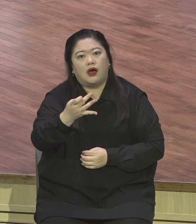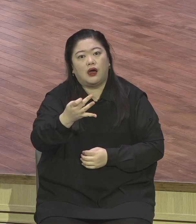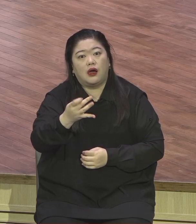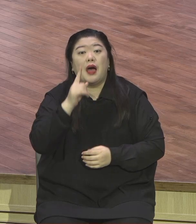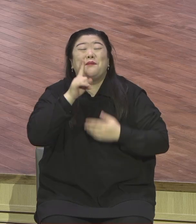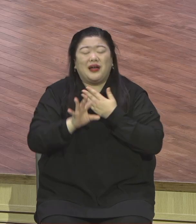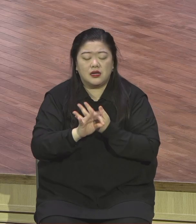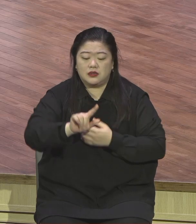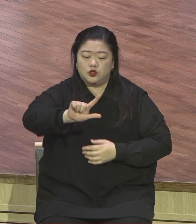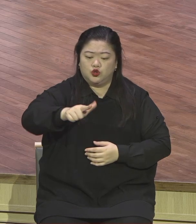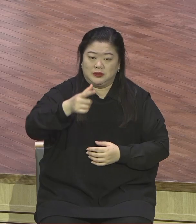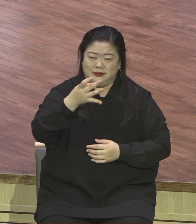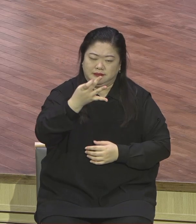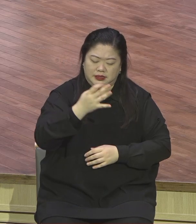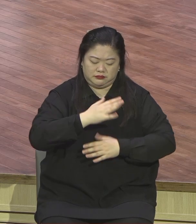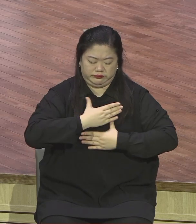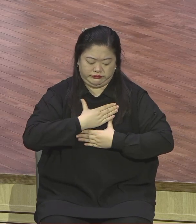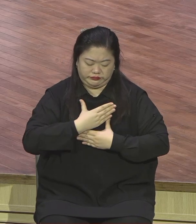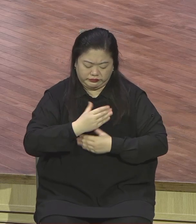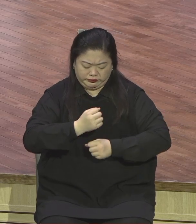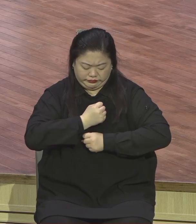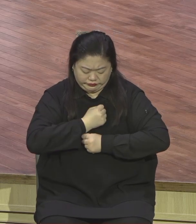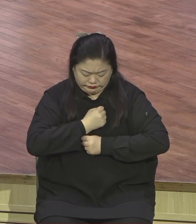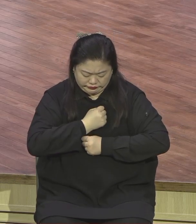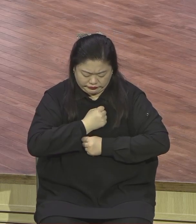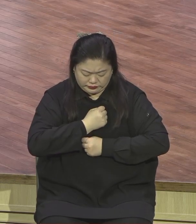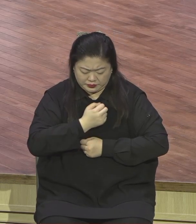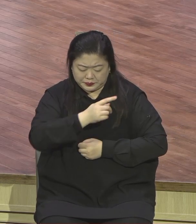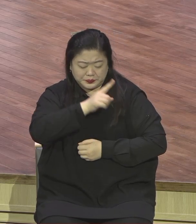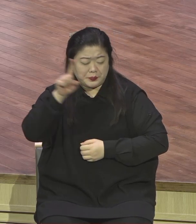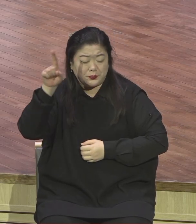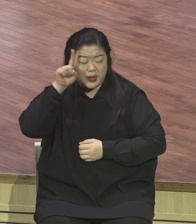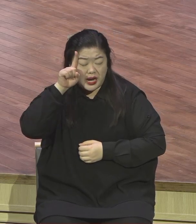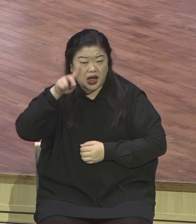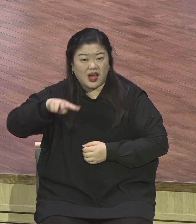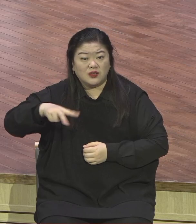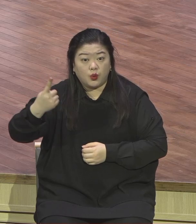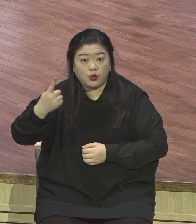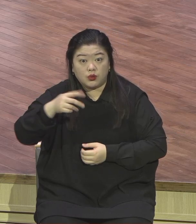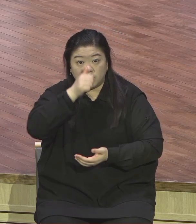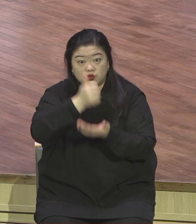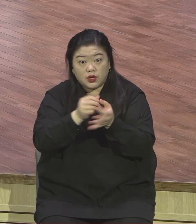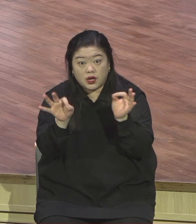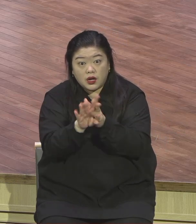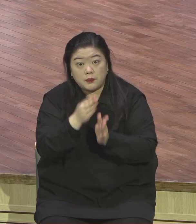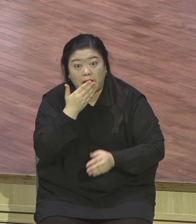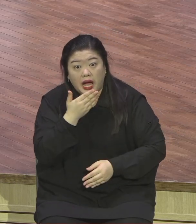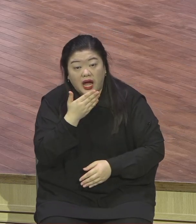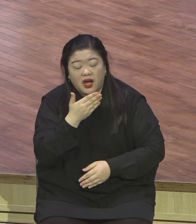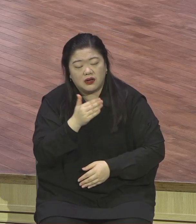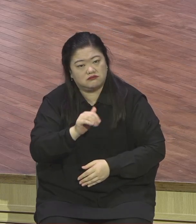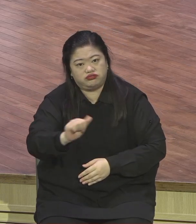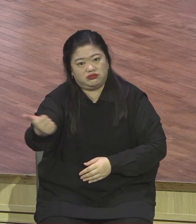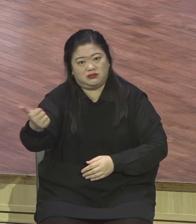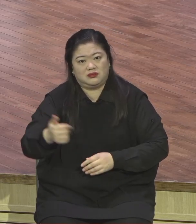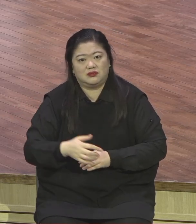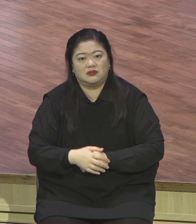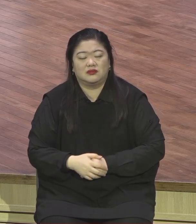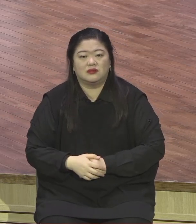기능은 모든 인간이 죄인이다 하는 것을 가르치는 겁니다. 너 도대체 안 되겠지 아무리 지키려도